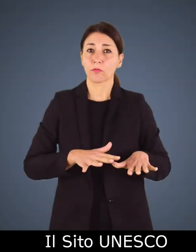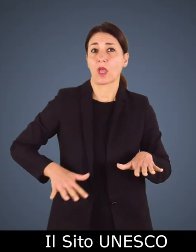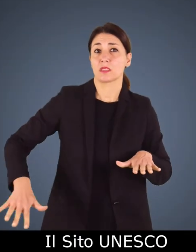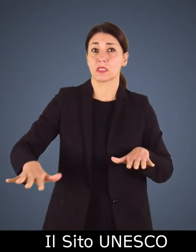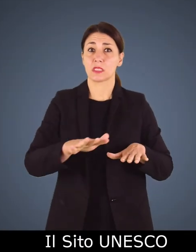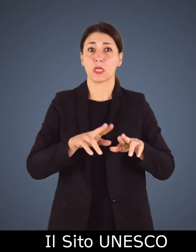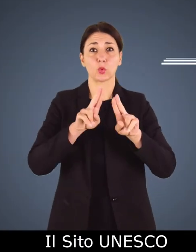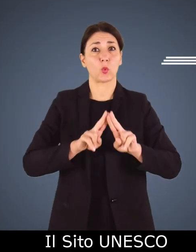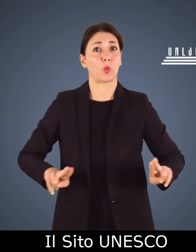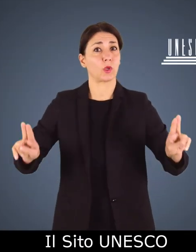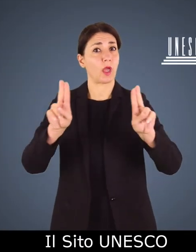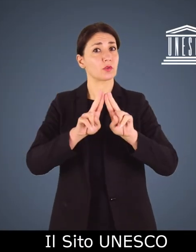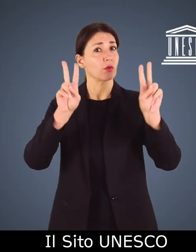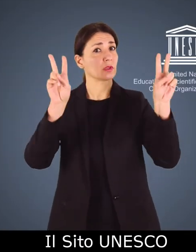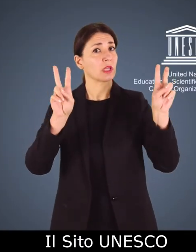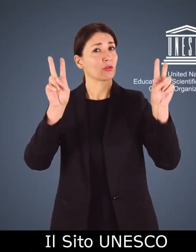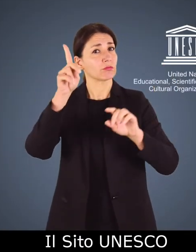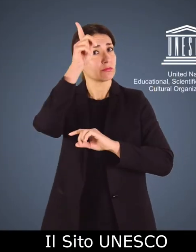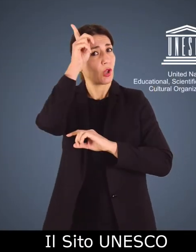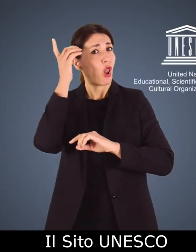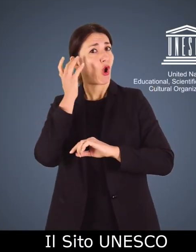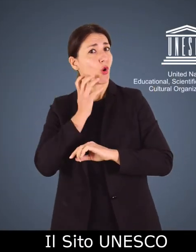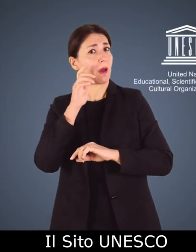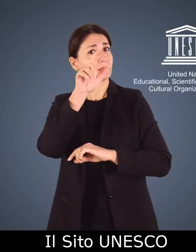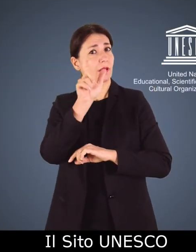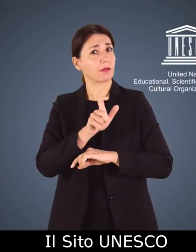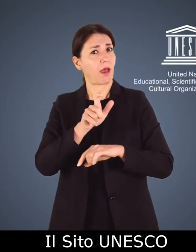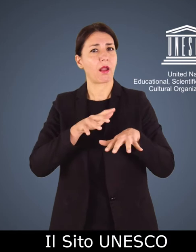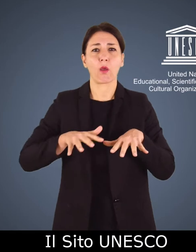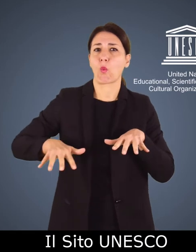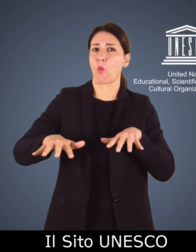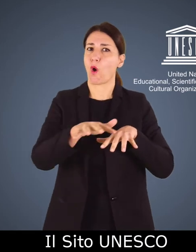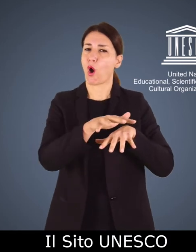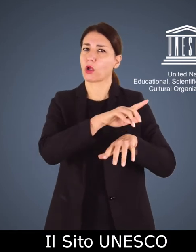il sito unesco il longobardi in italia i luoghi del potere